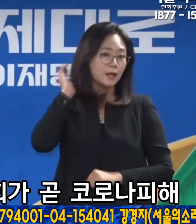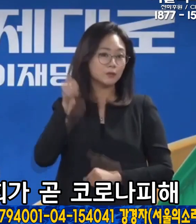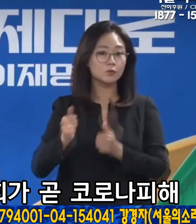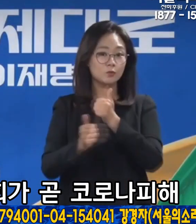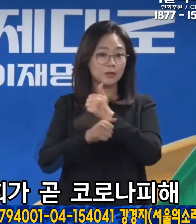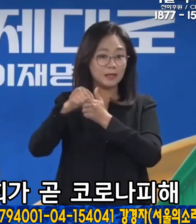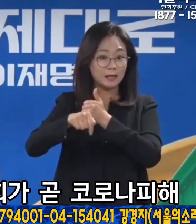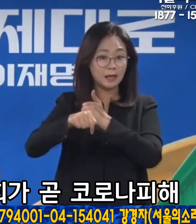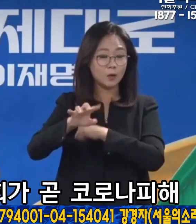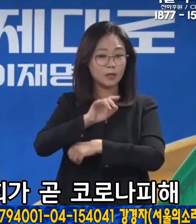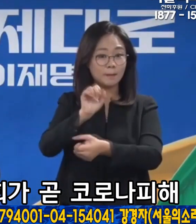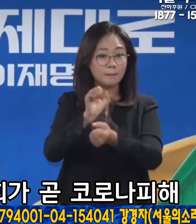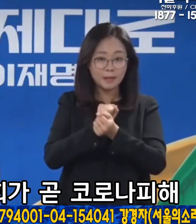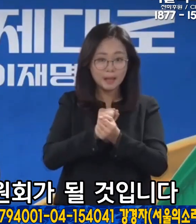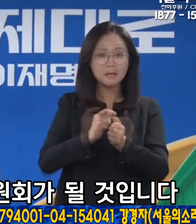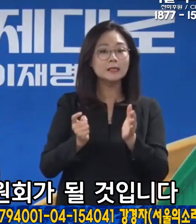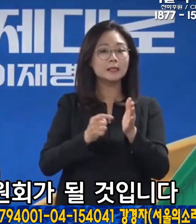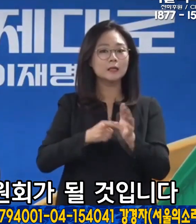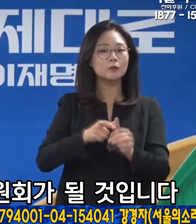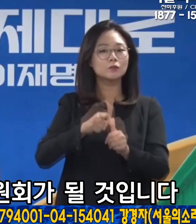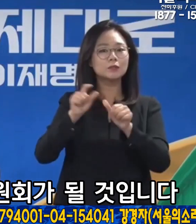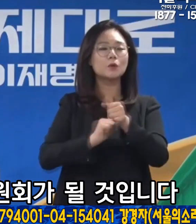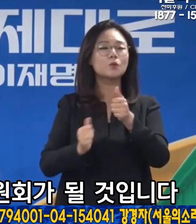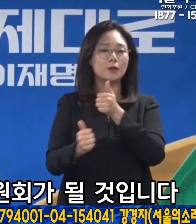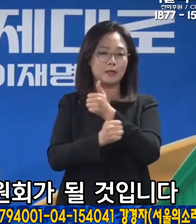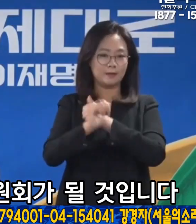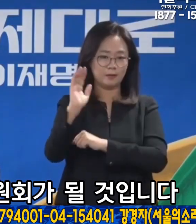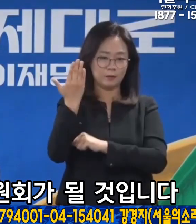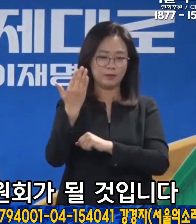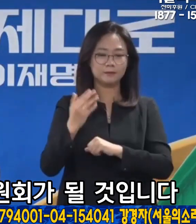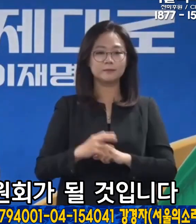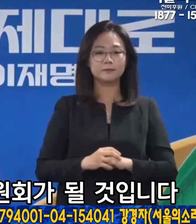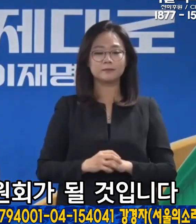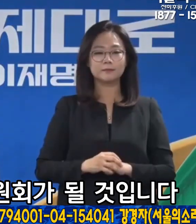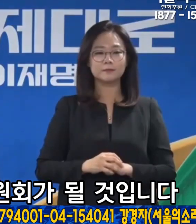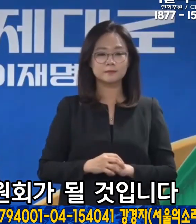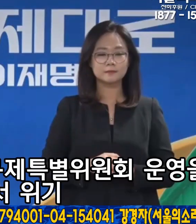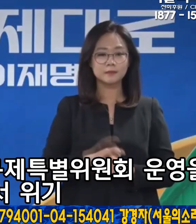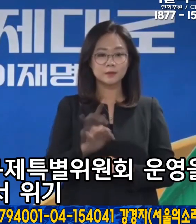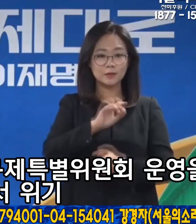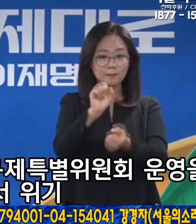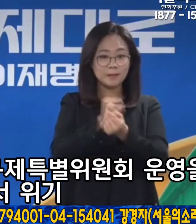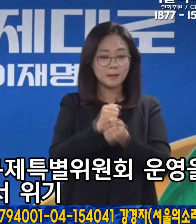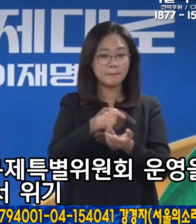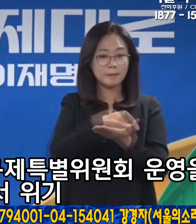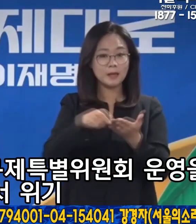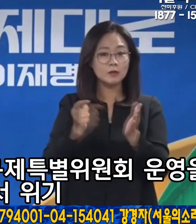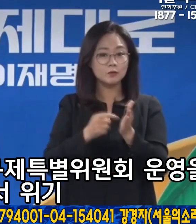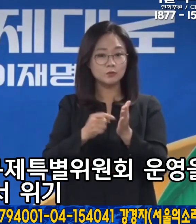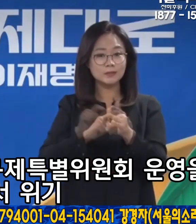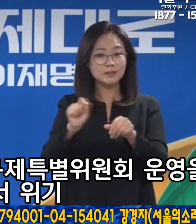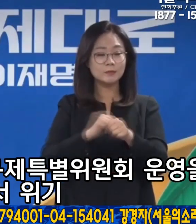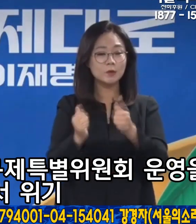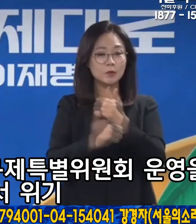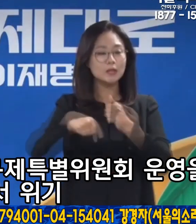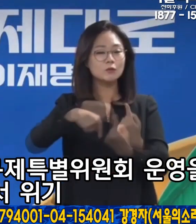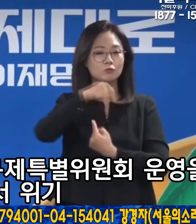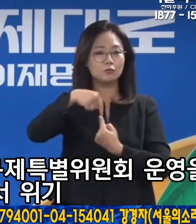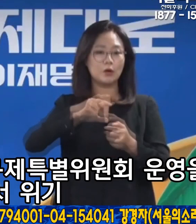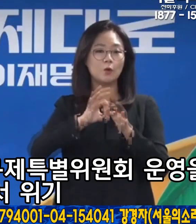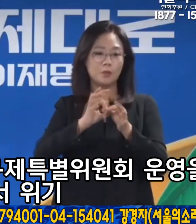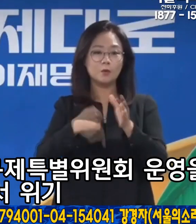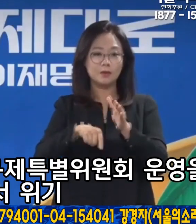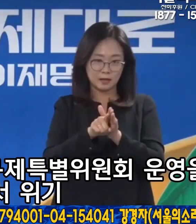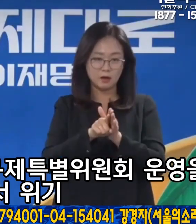인수위원회가 곧 코로나피해 긴급부재특별위원회가 될 것입니다. 코로나피해 긴급부재특별위원회 운영을